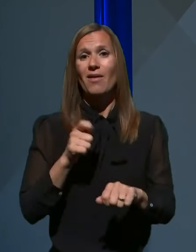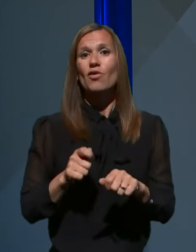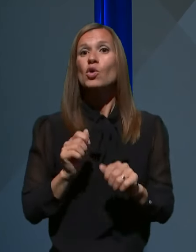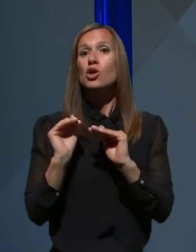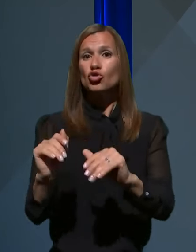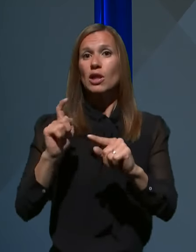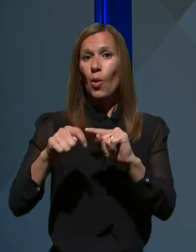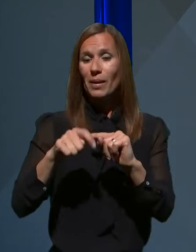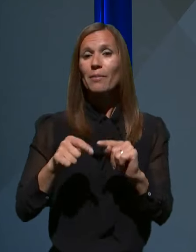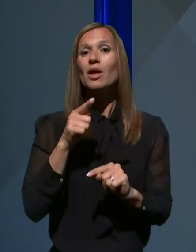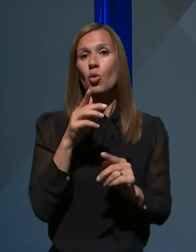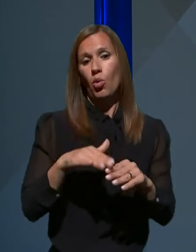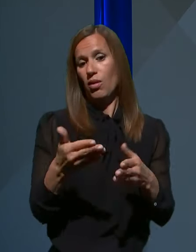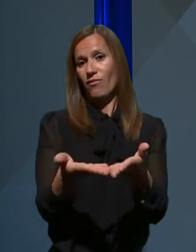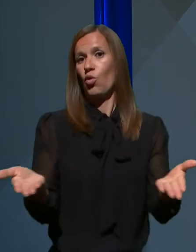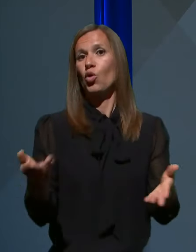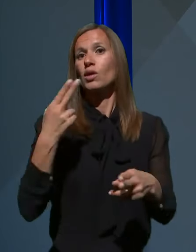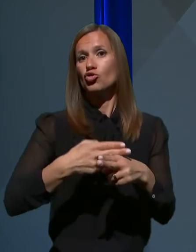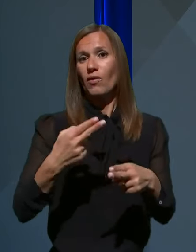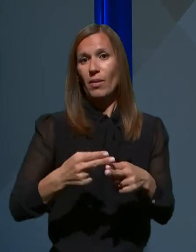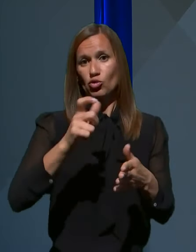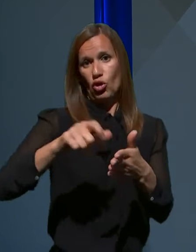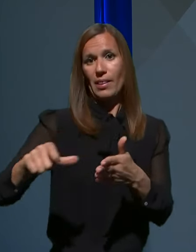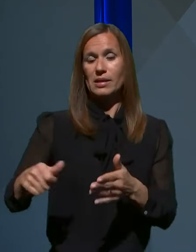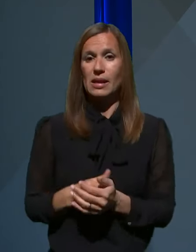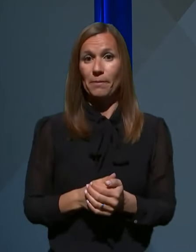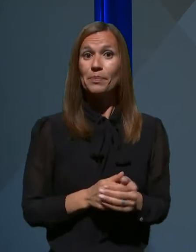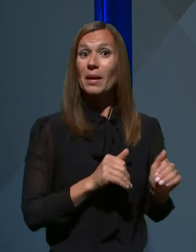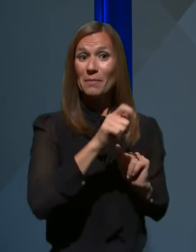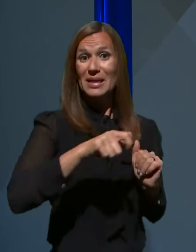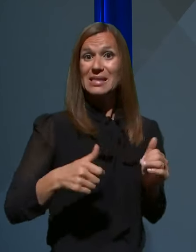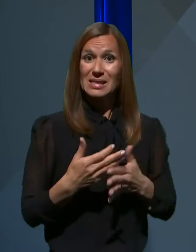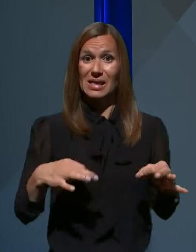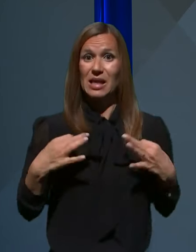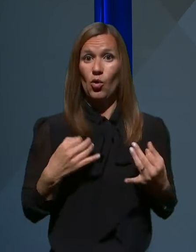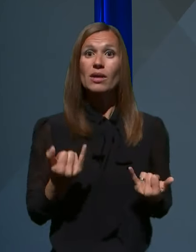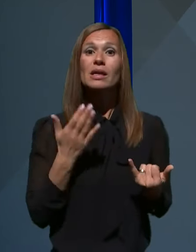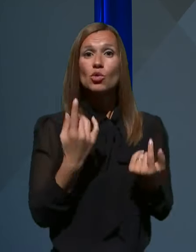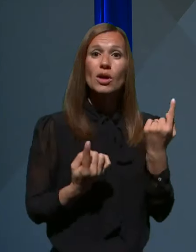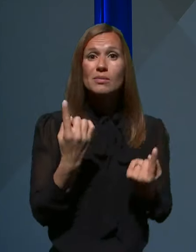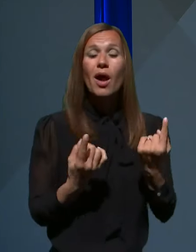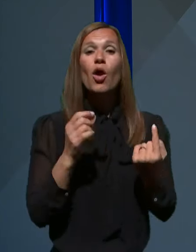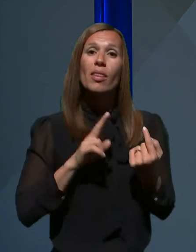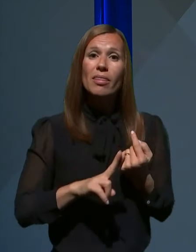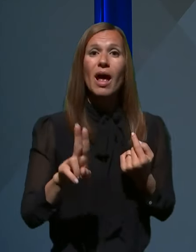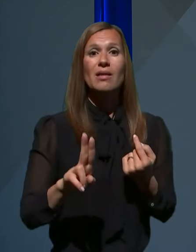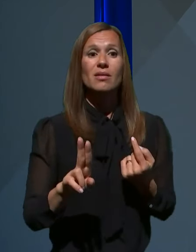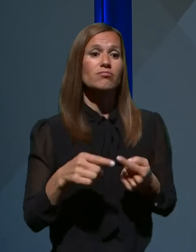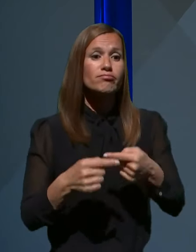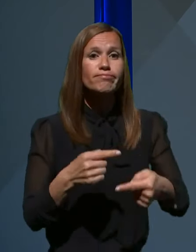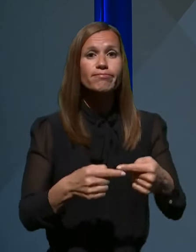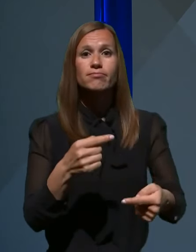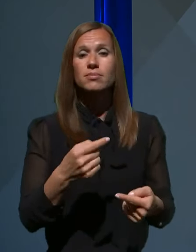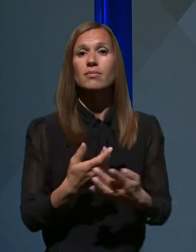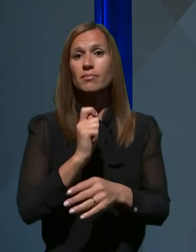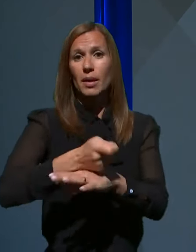voljo državam članicam. Ministri za zdravje bodo danes razpravljali o nadaljnih korakih pri premagovanju